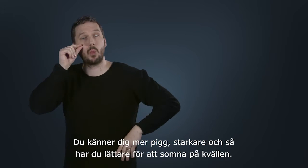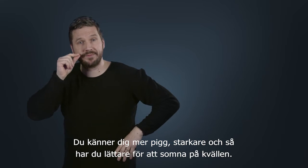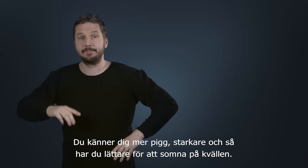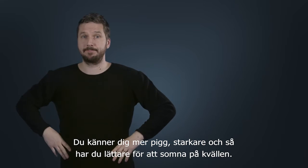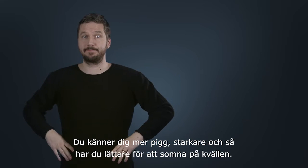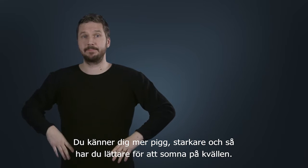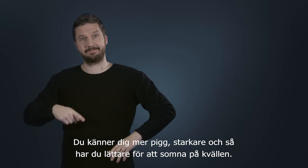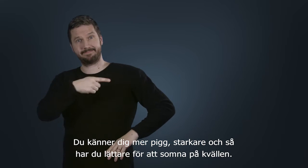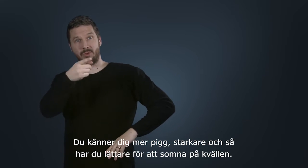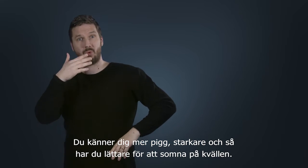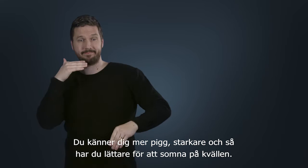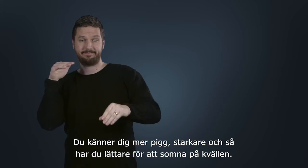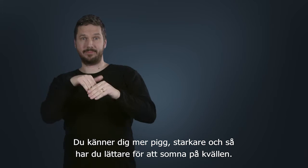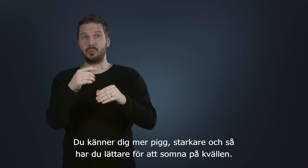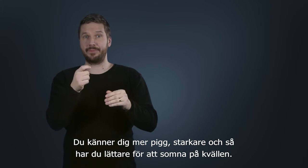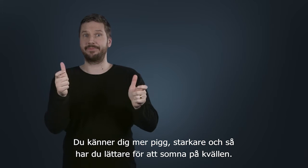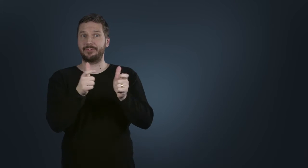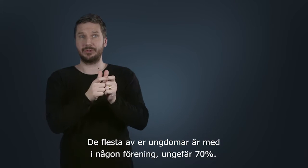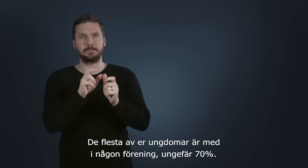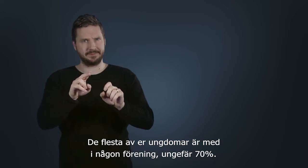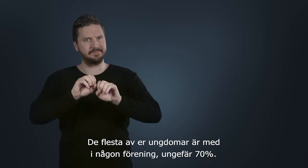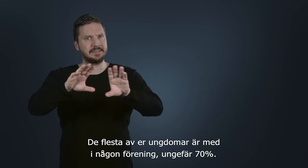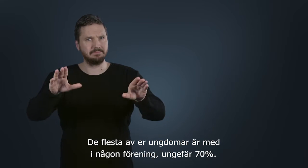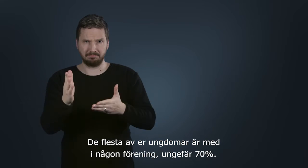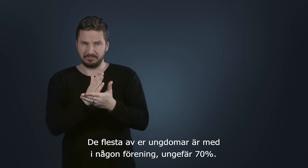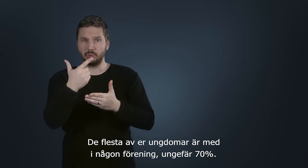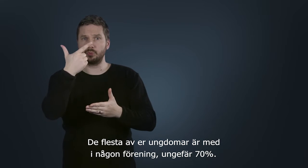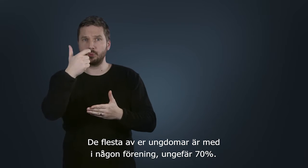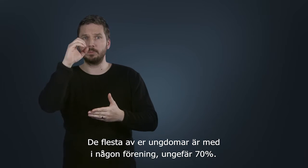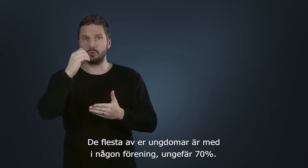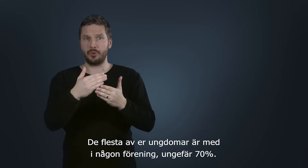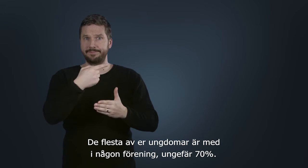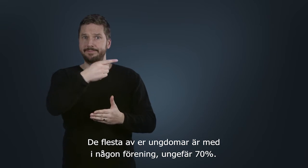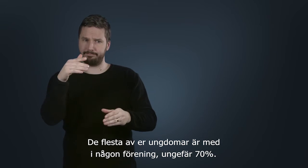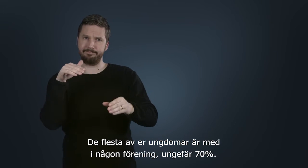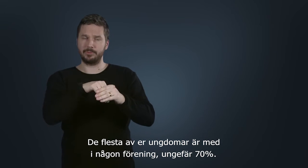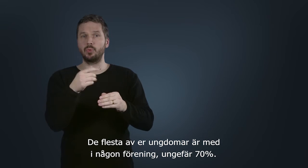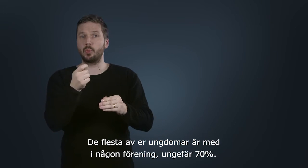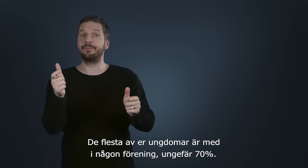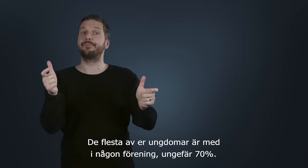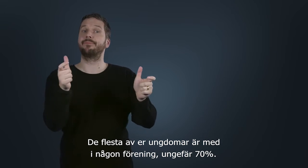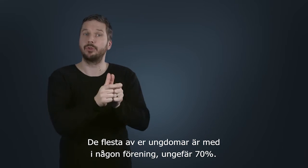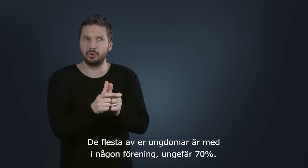lättare för att somna på kvällen. De flesta av er ungdomar är med i någon förening. Ungefär 70%.